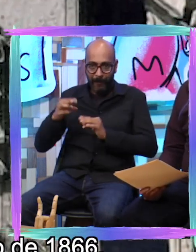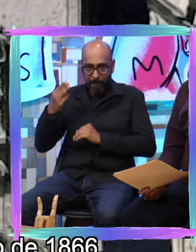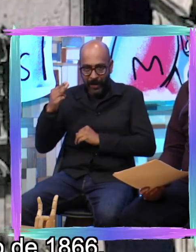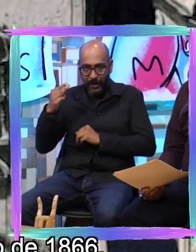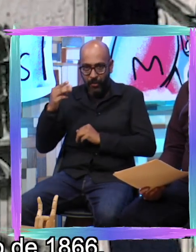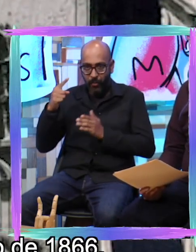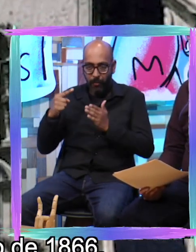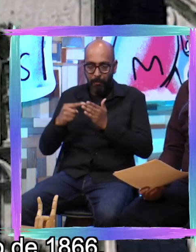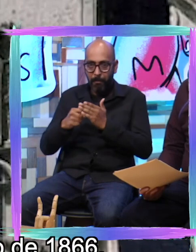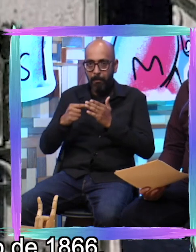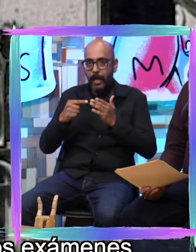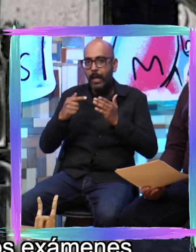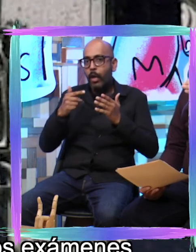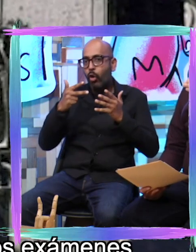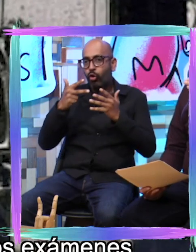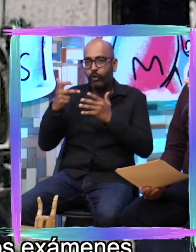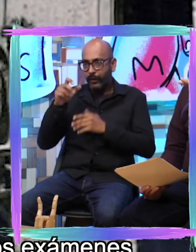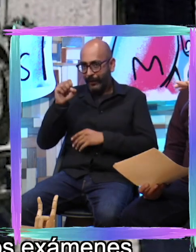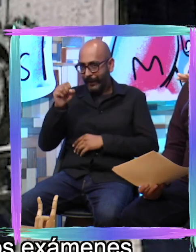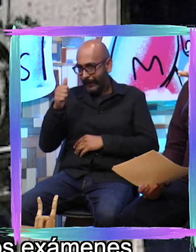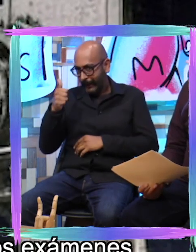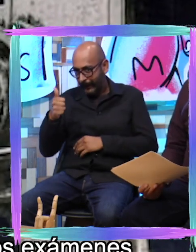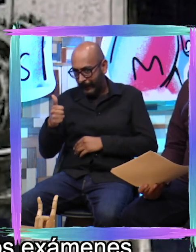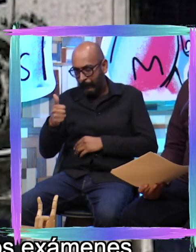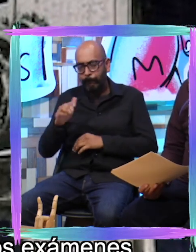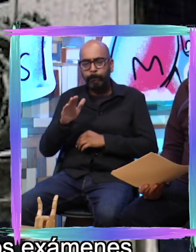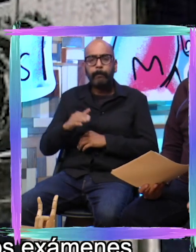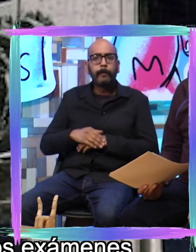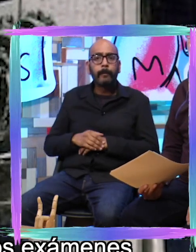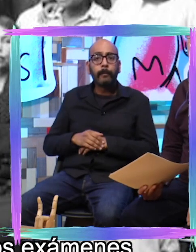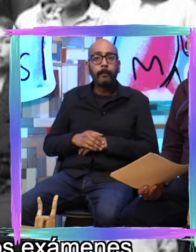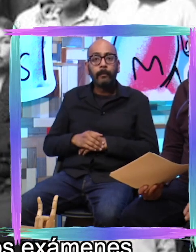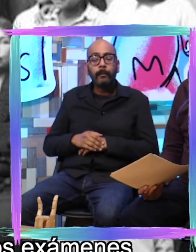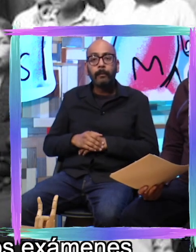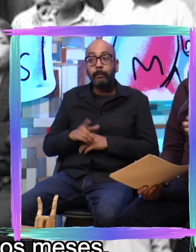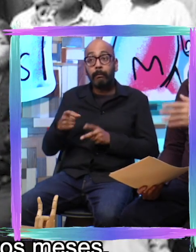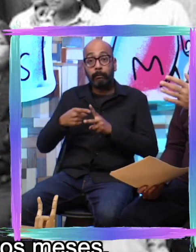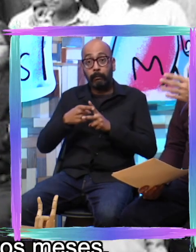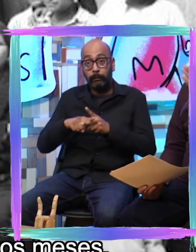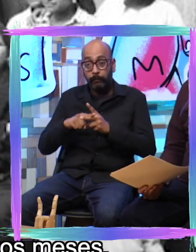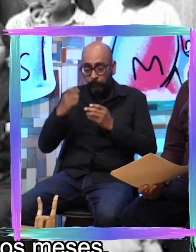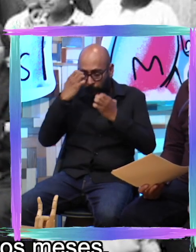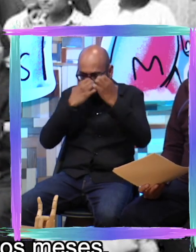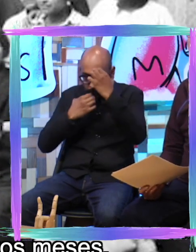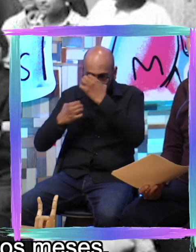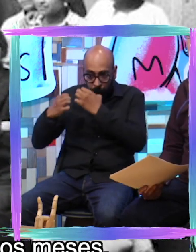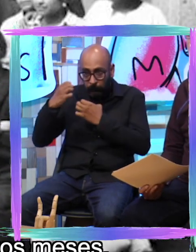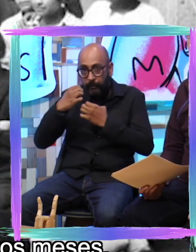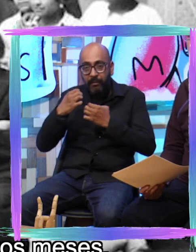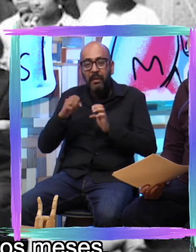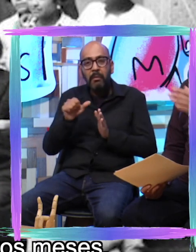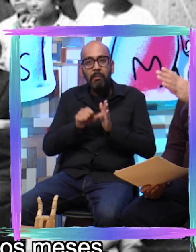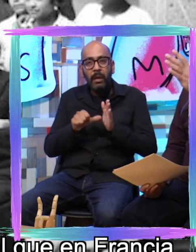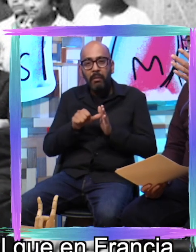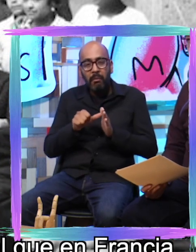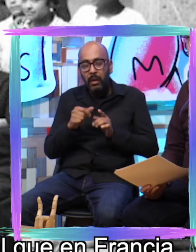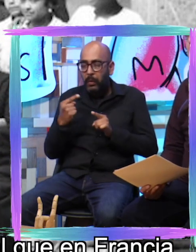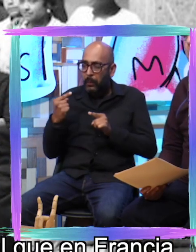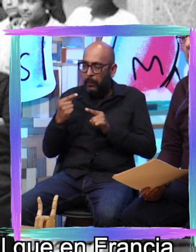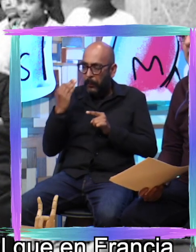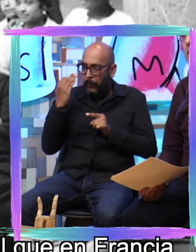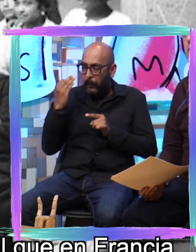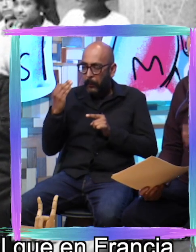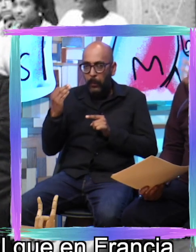1866 entonces llegó el momento de hacer los exámenes y apenas habían pasado unos cuantos meses los